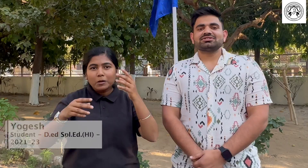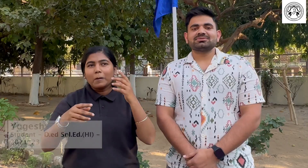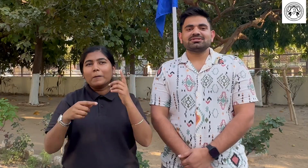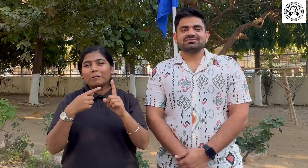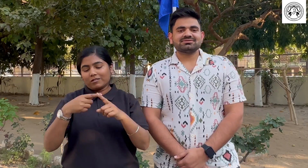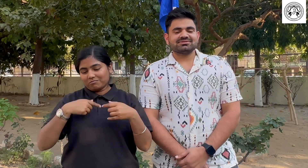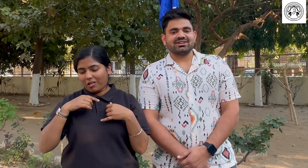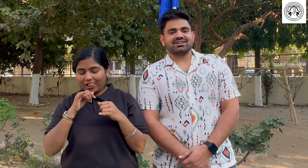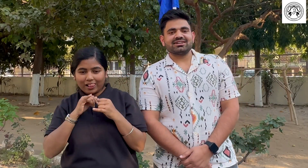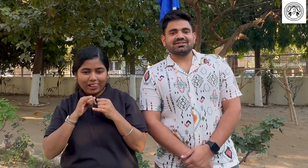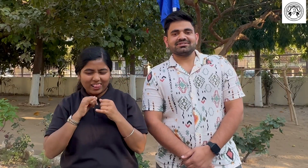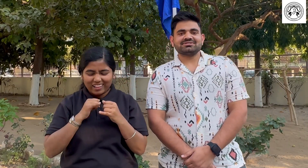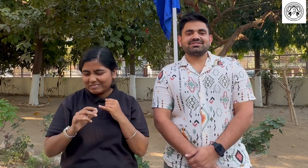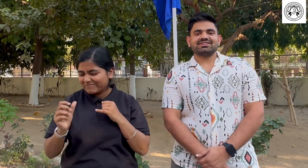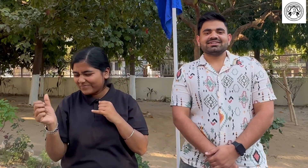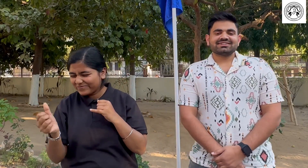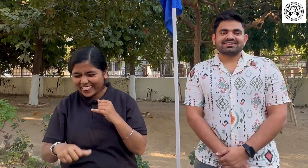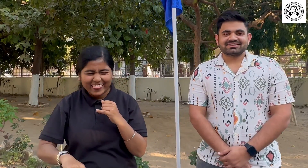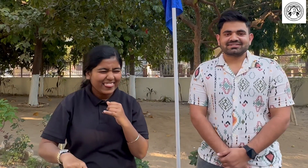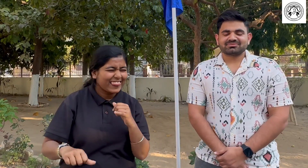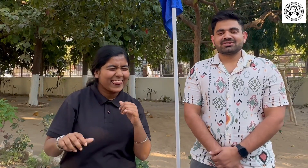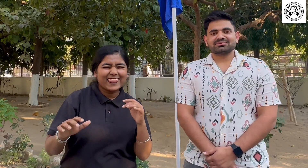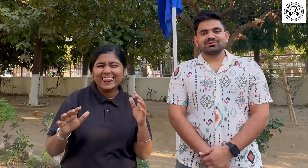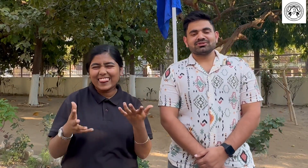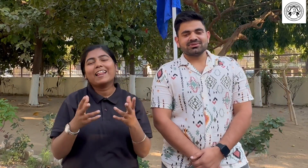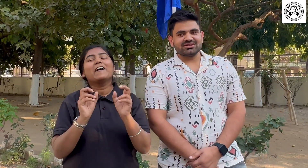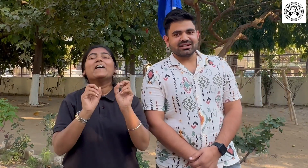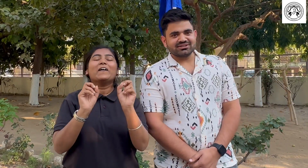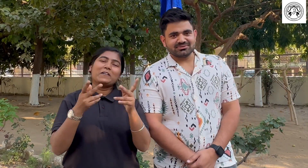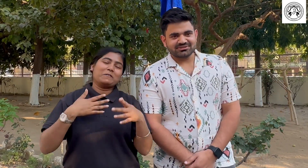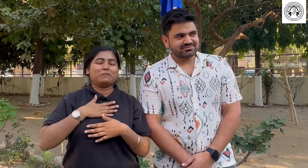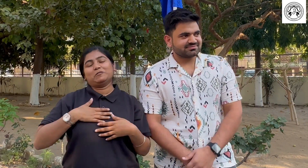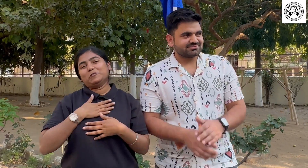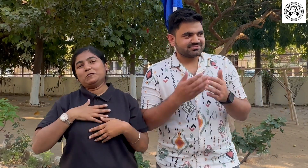सब्सक्तिंग शीक्रियस नहीं को मिलें और मैं दुलास में आज गया था